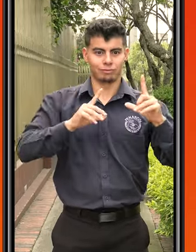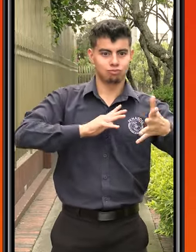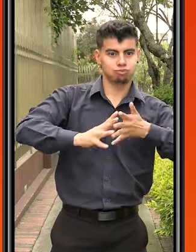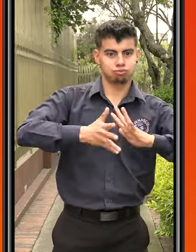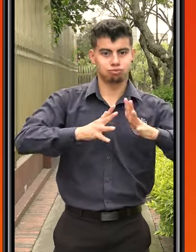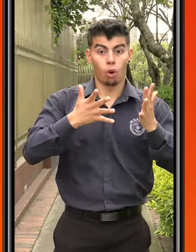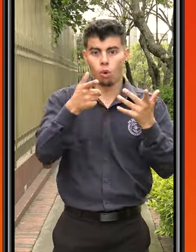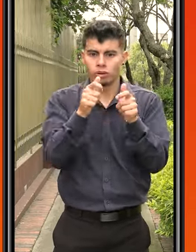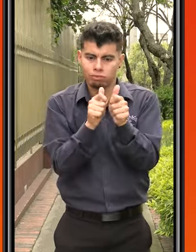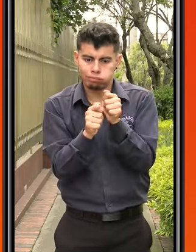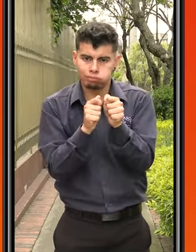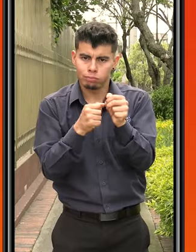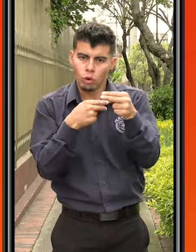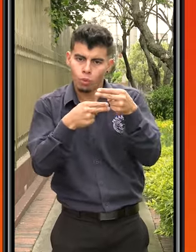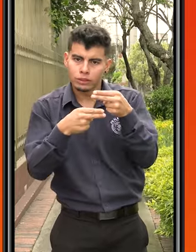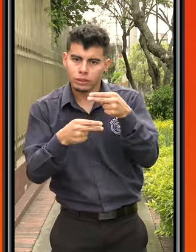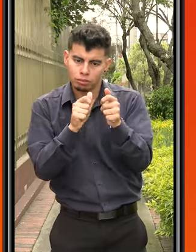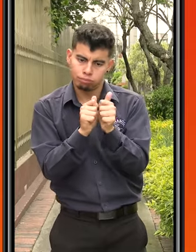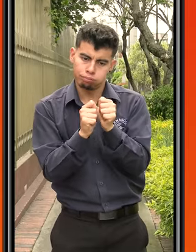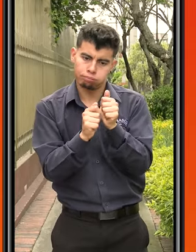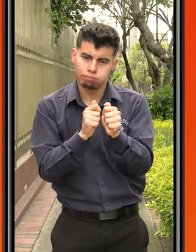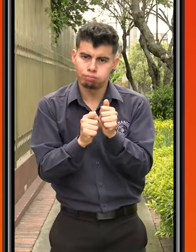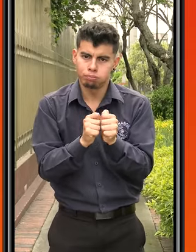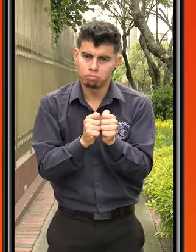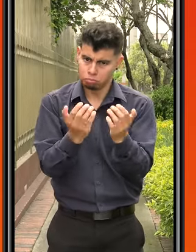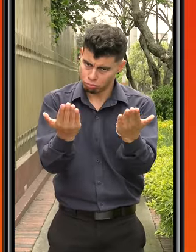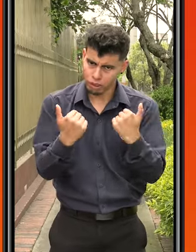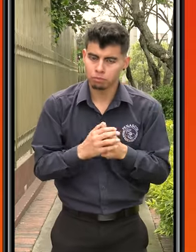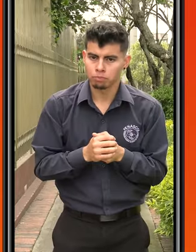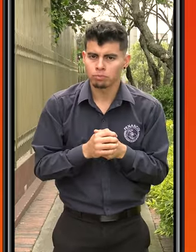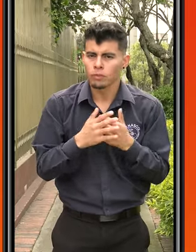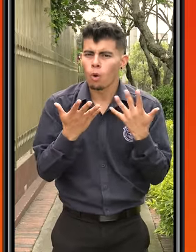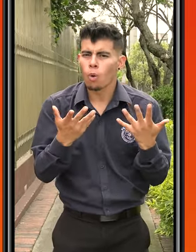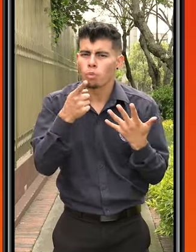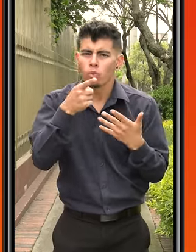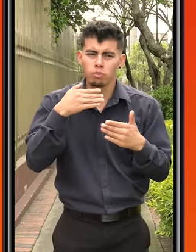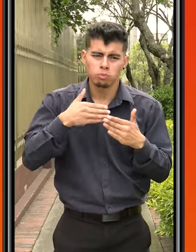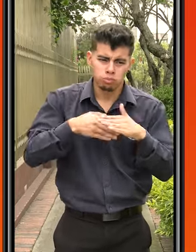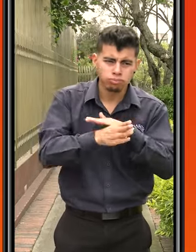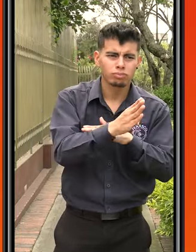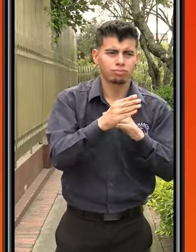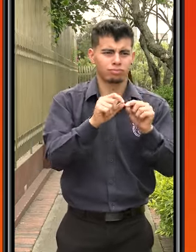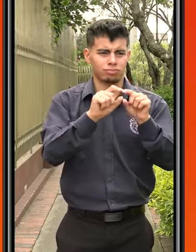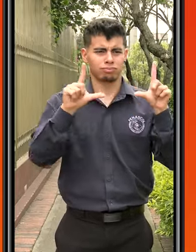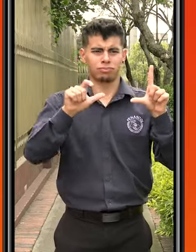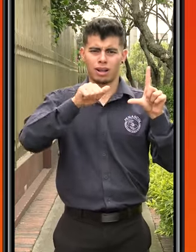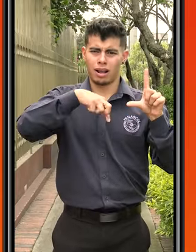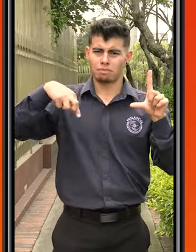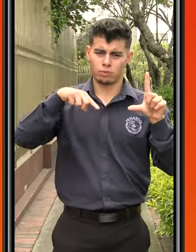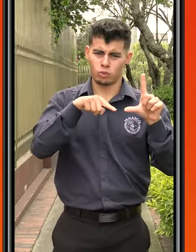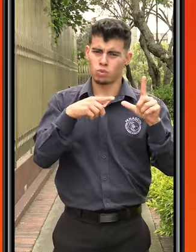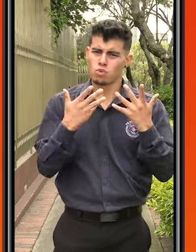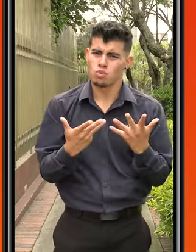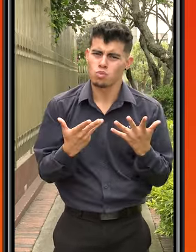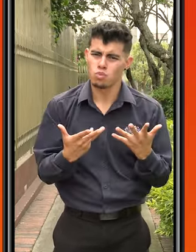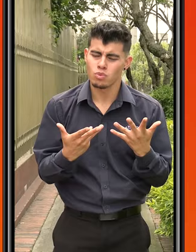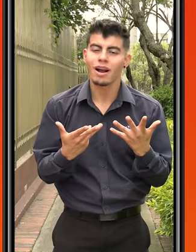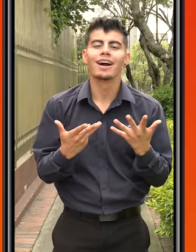participar en lengua de señas o a través de los comentarios. ¡Venga! Si te preguntas cómo acceder al en vivo en la app, inicialmente